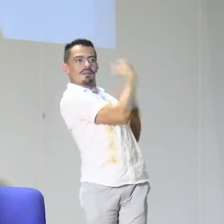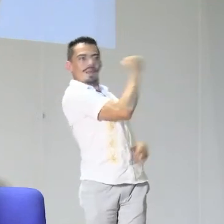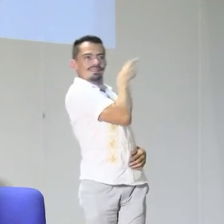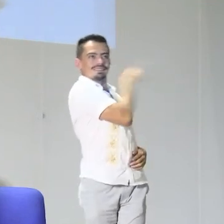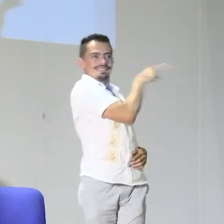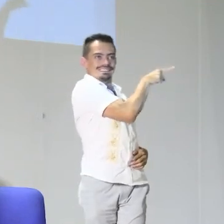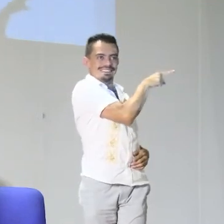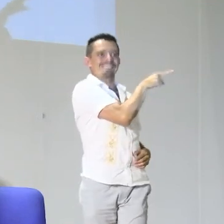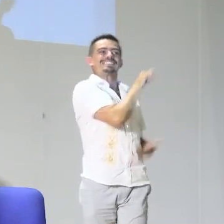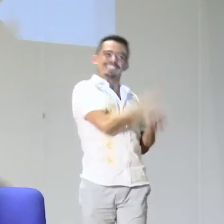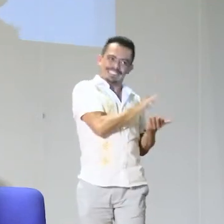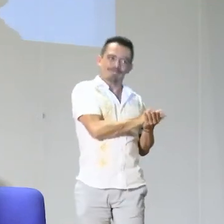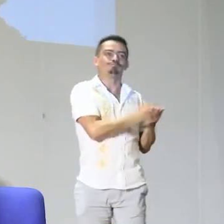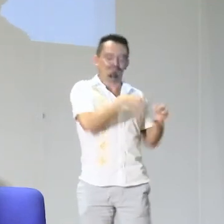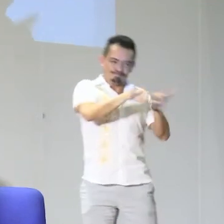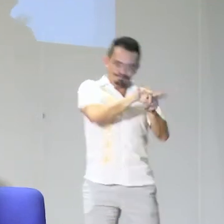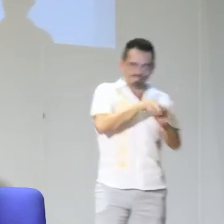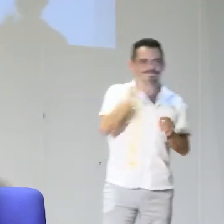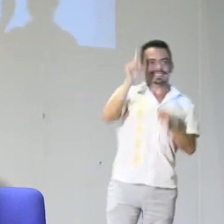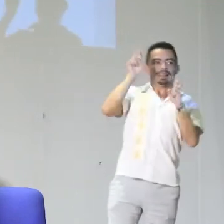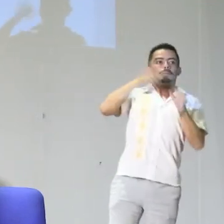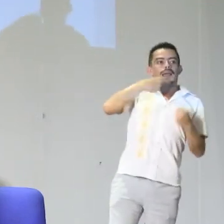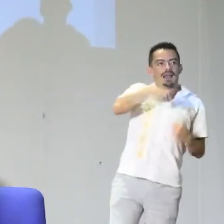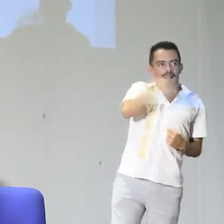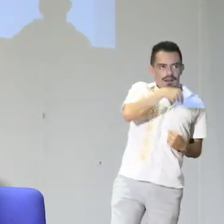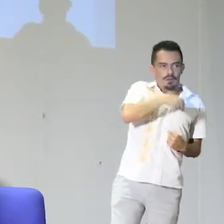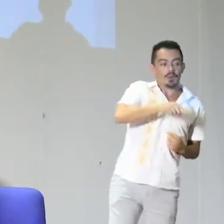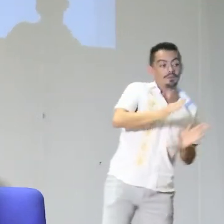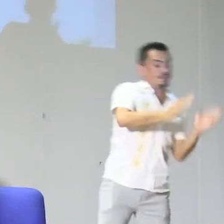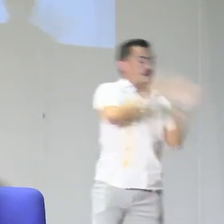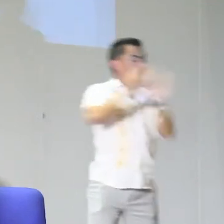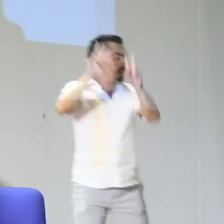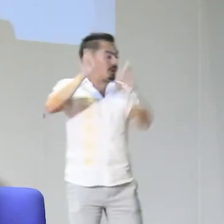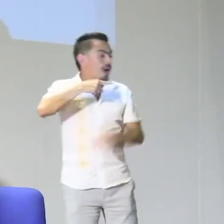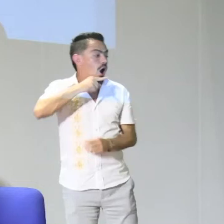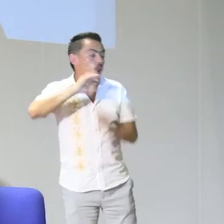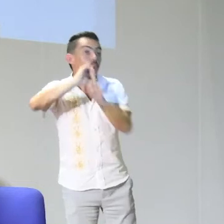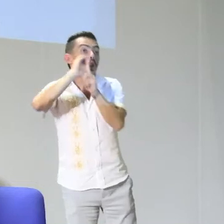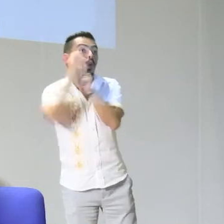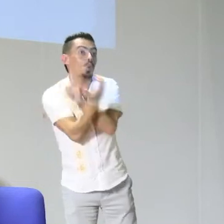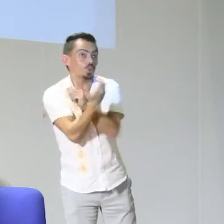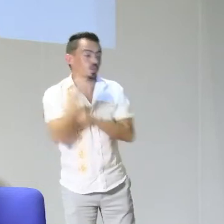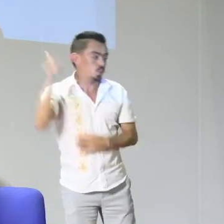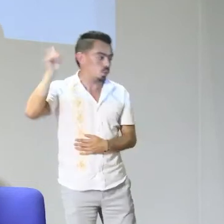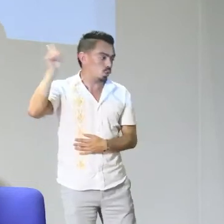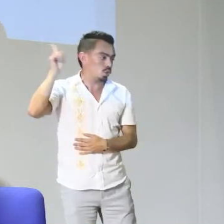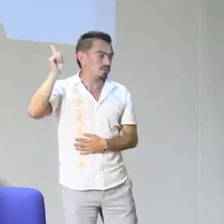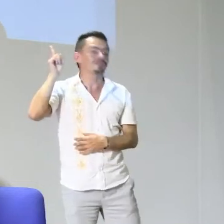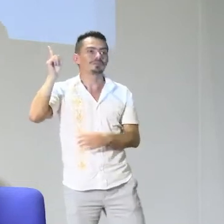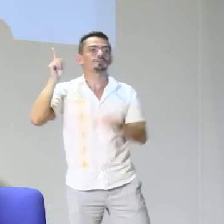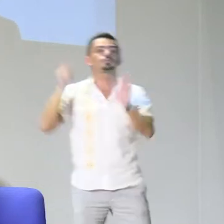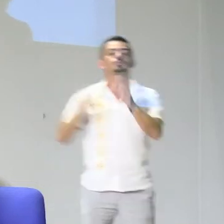que le rodea, utiliza expansiones, etc. Eso es de gran importancia para el concepto de lengua.